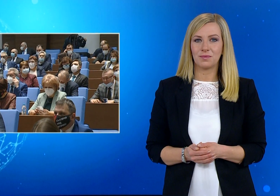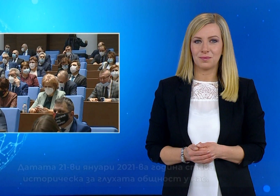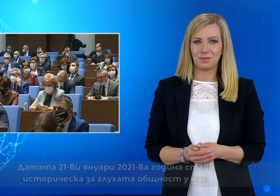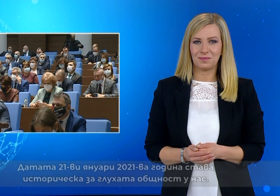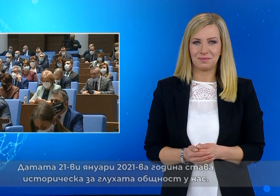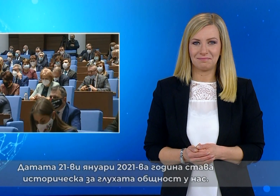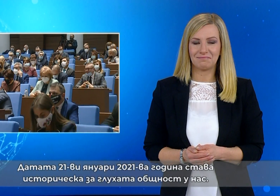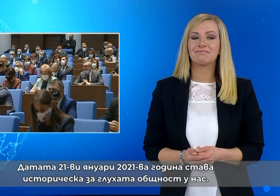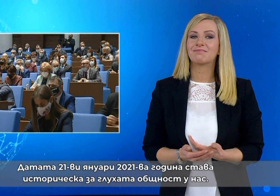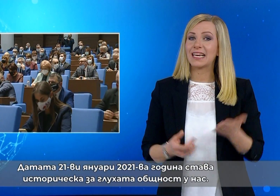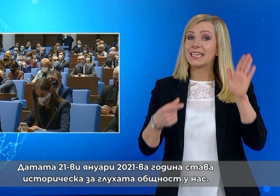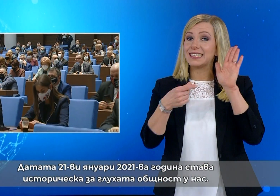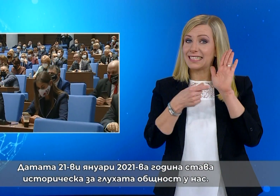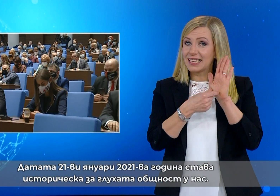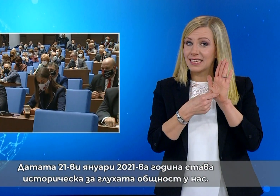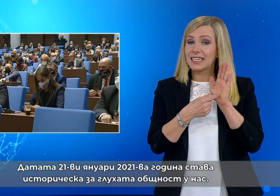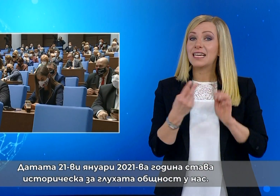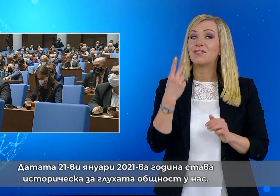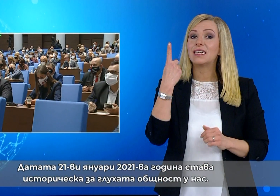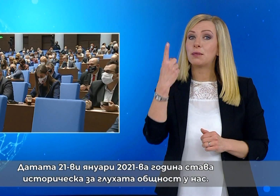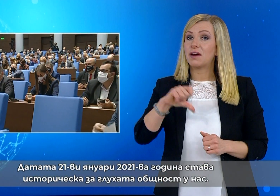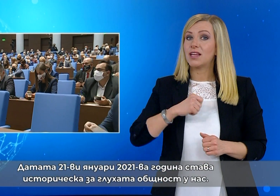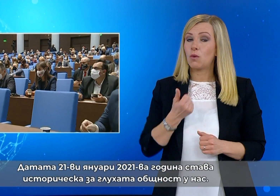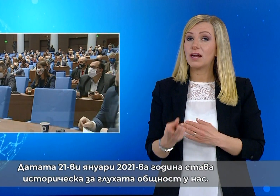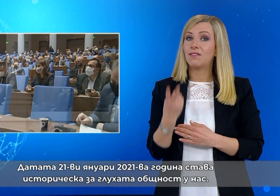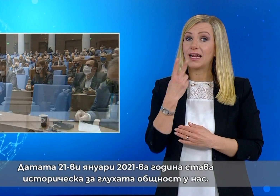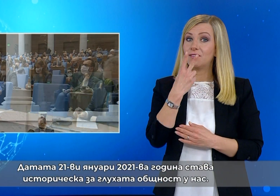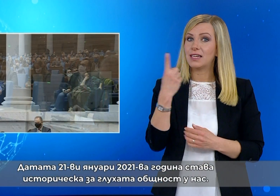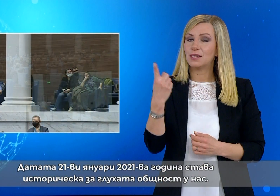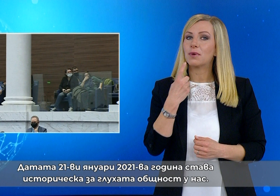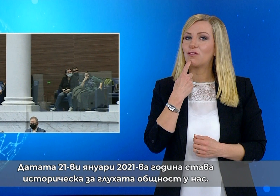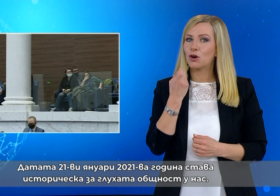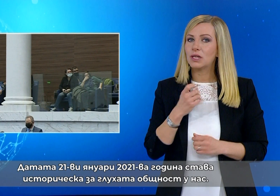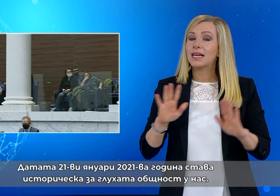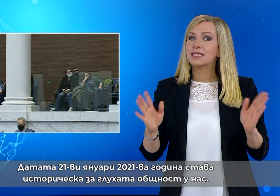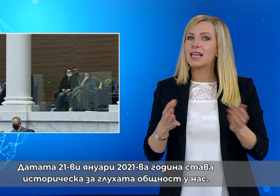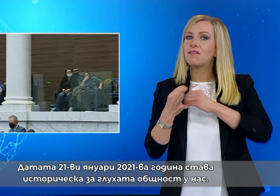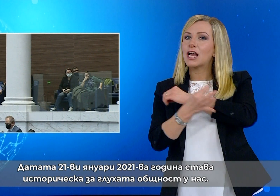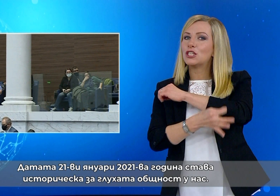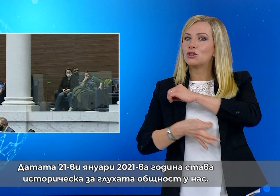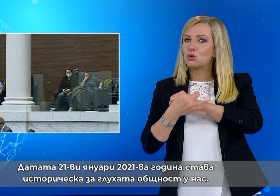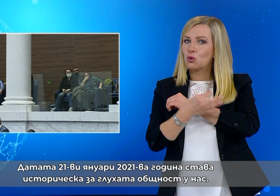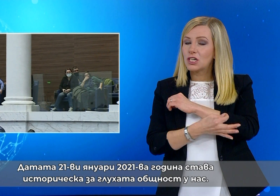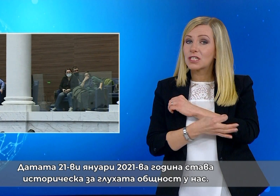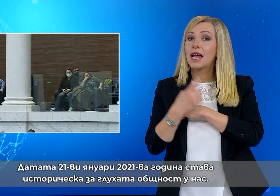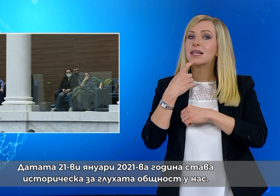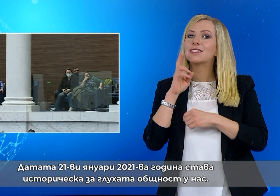Датата 21 януари 2021 година става историческа за глухата общност у нас.